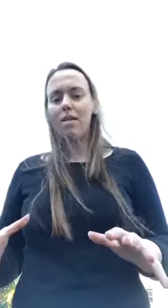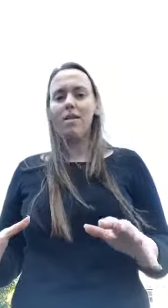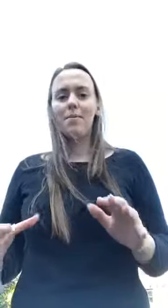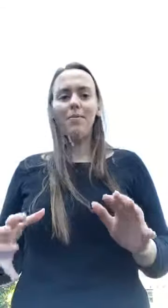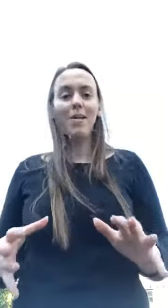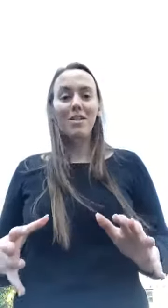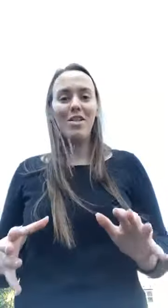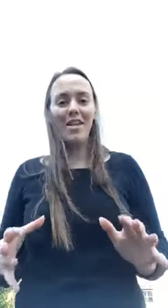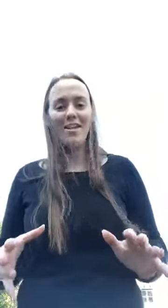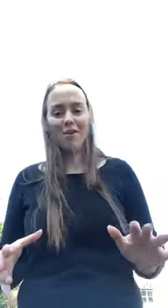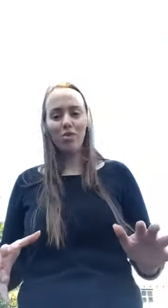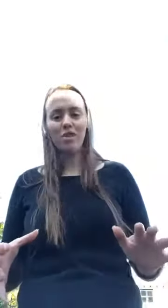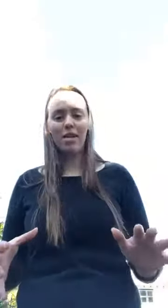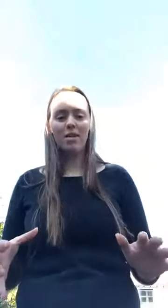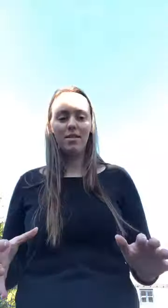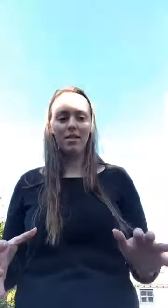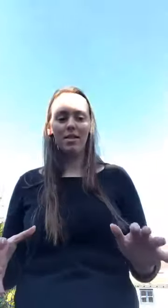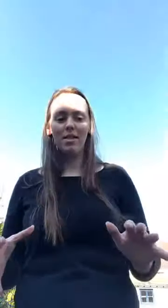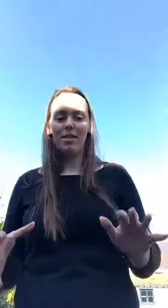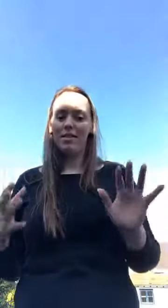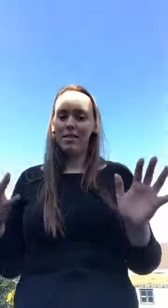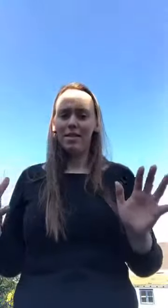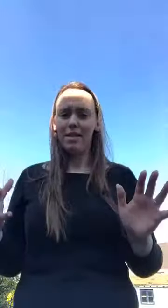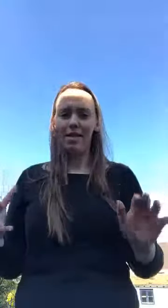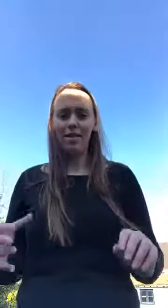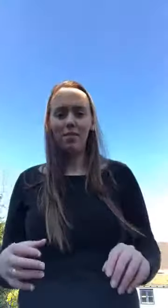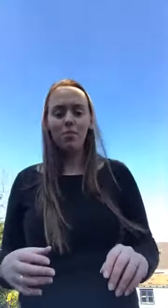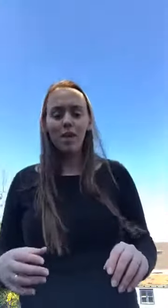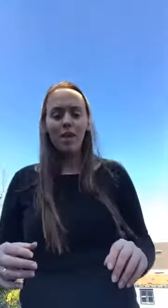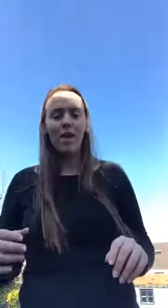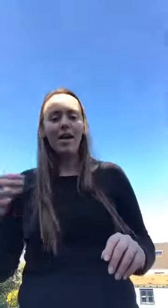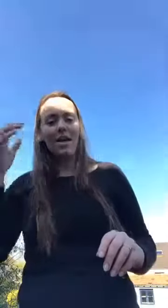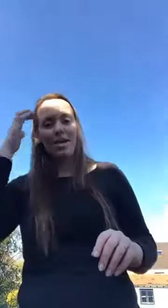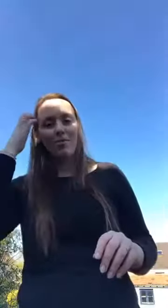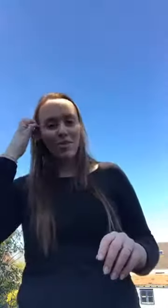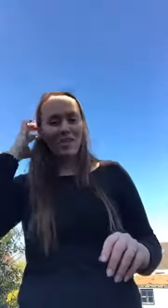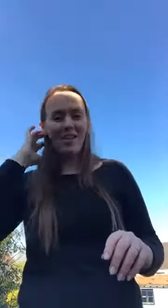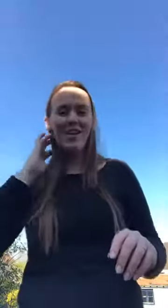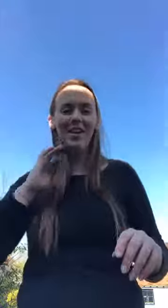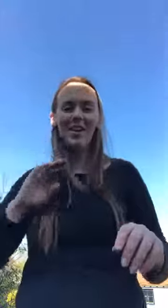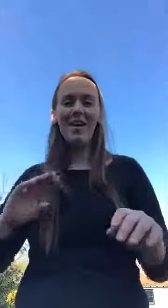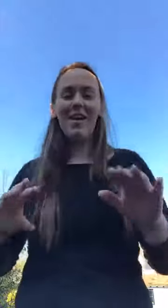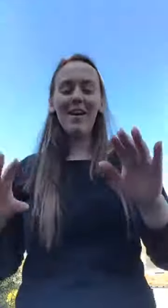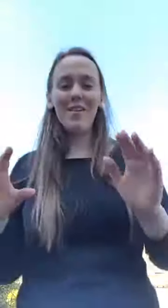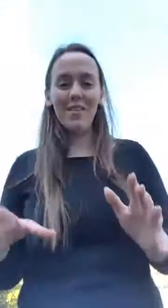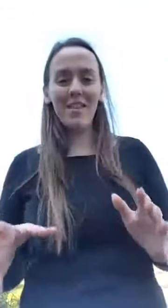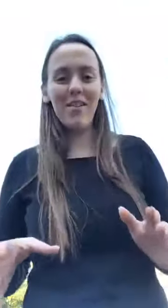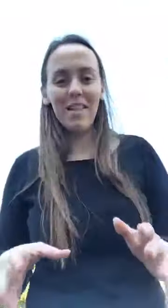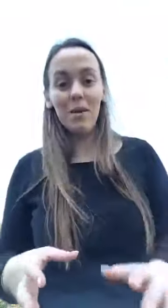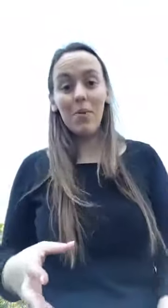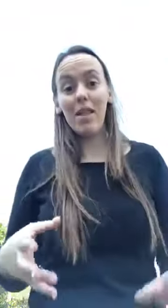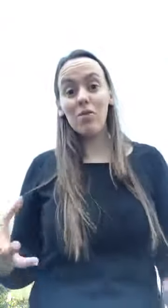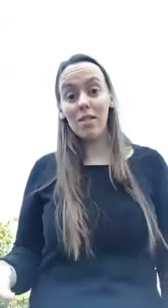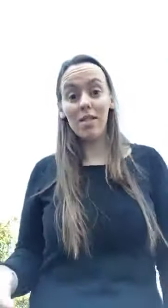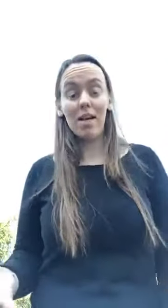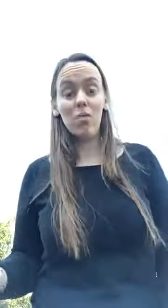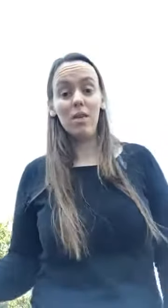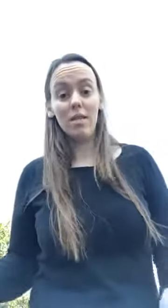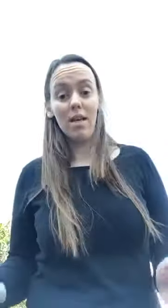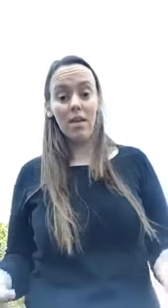mas vamos tentar, se calhar não. Portanto, o que eu estava a dizer, podem utilizar o óleo essencial de